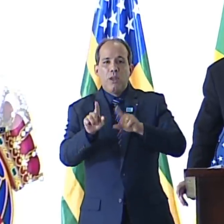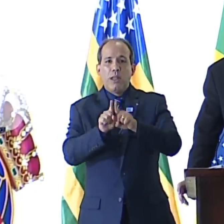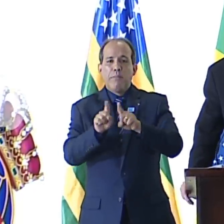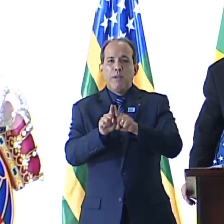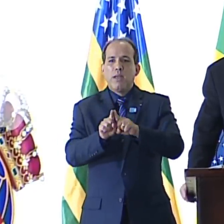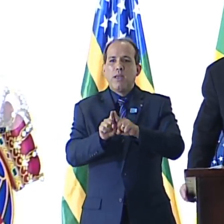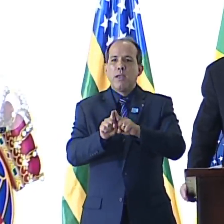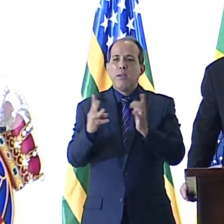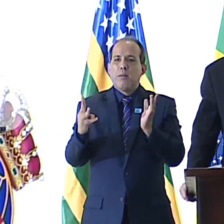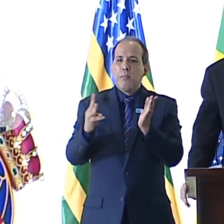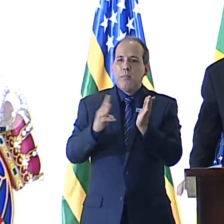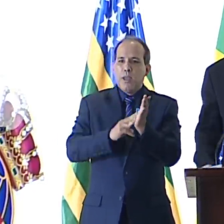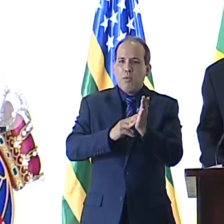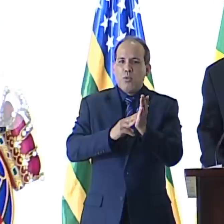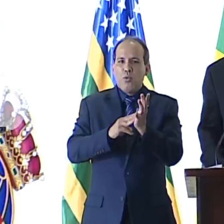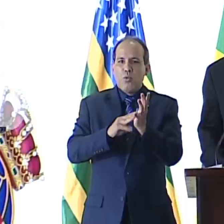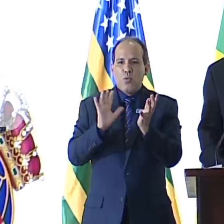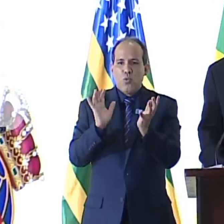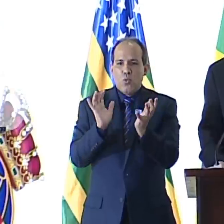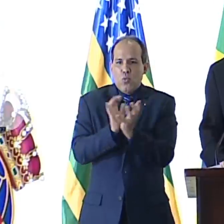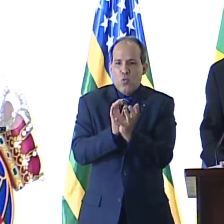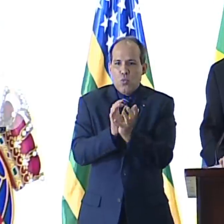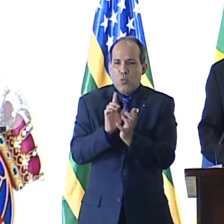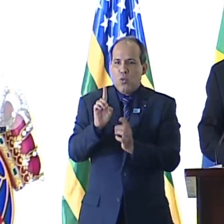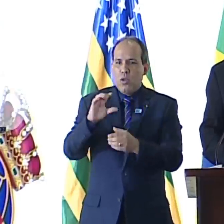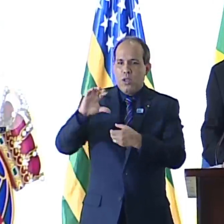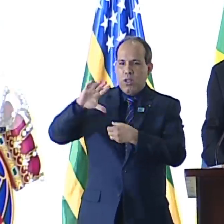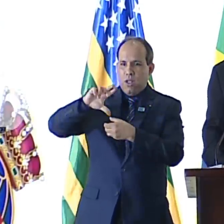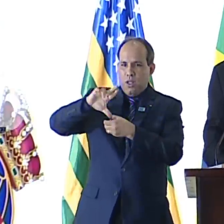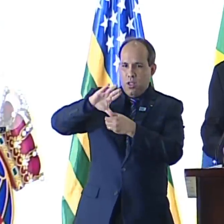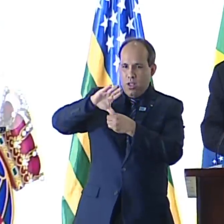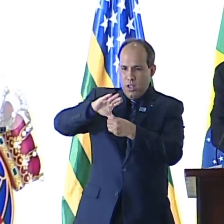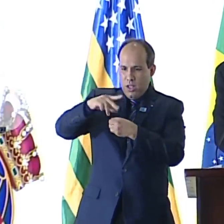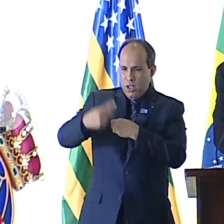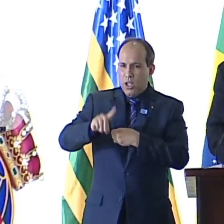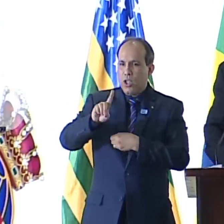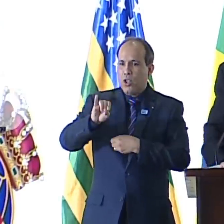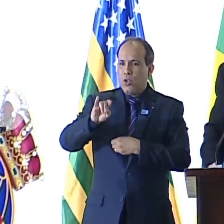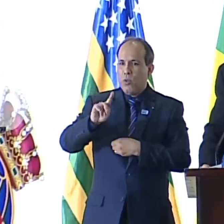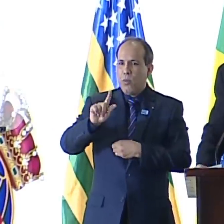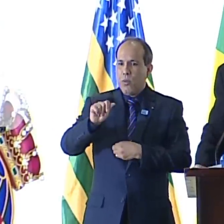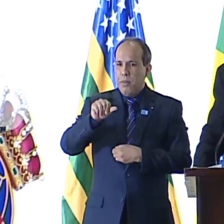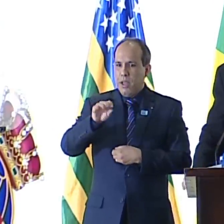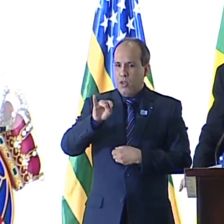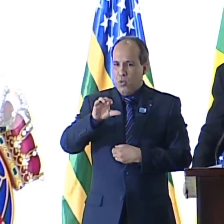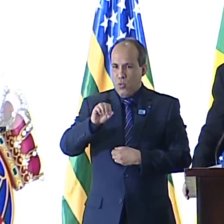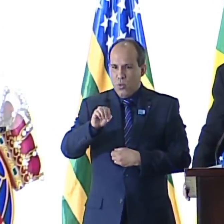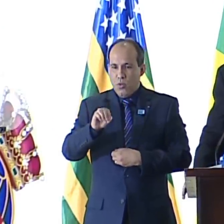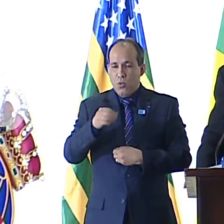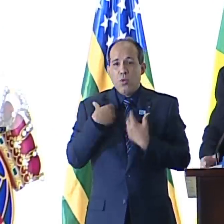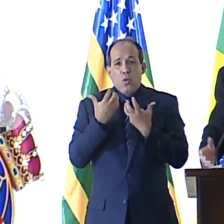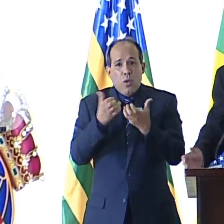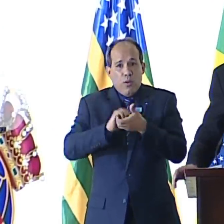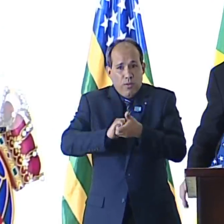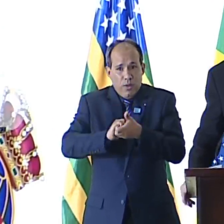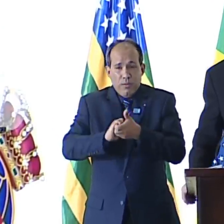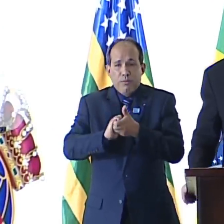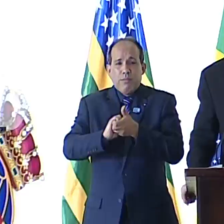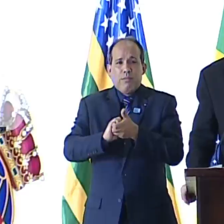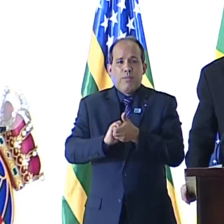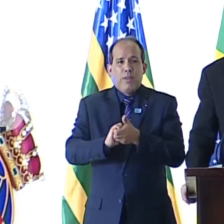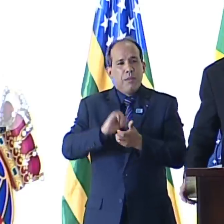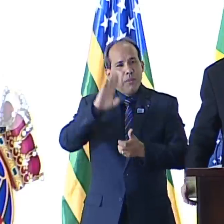membros do Corpo Diplomático, senhoras e senhores, quero inicialmente saudar aqui,